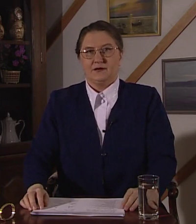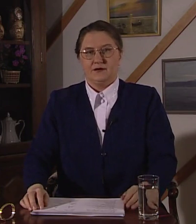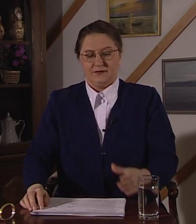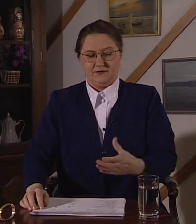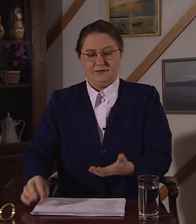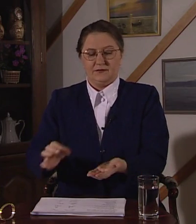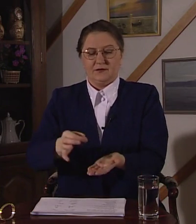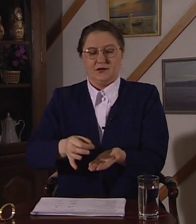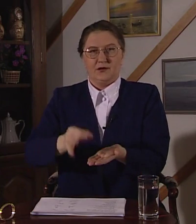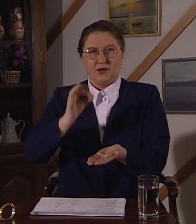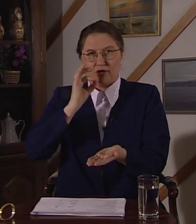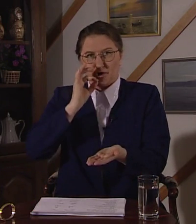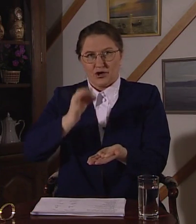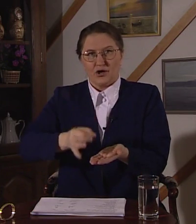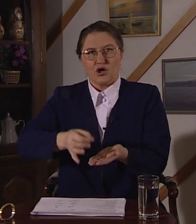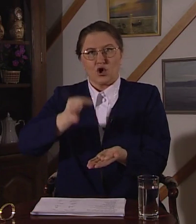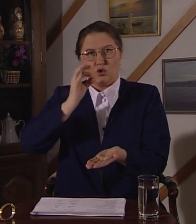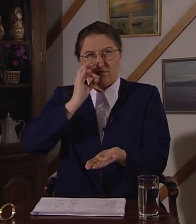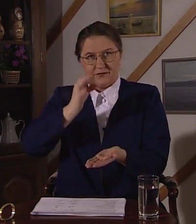И. Кофе.